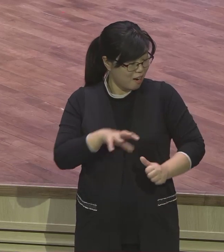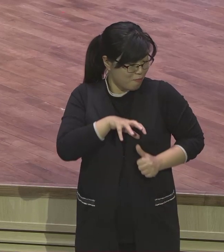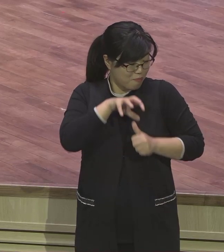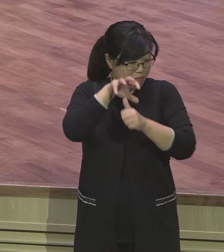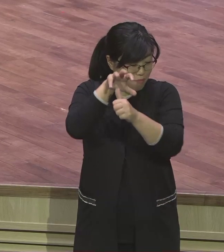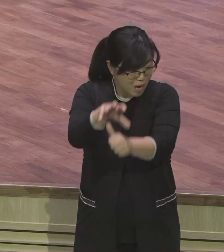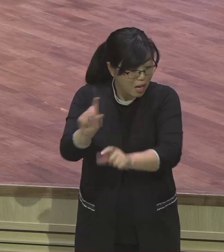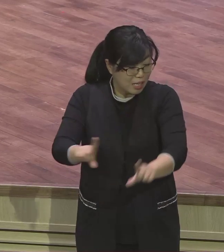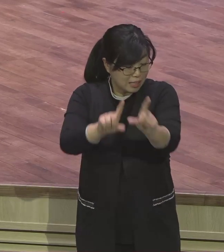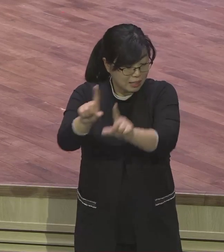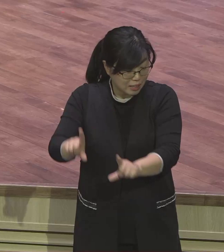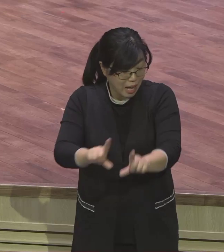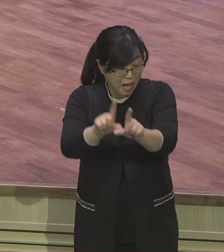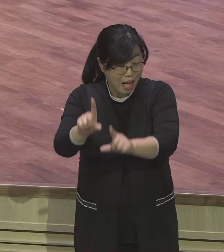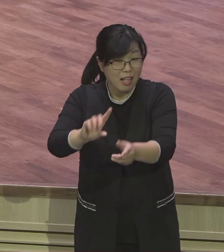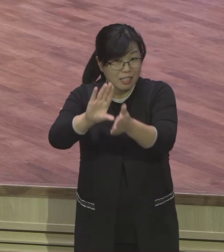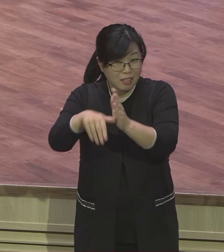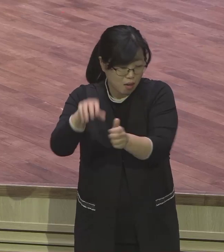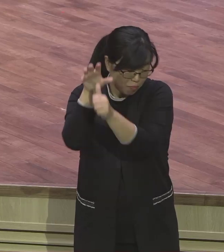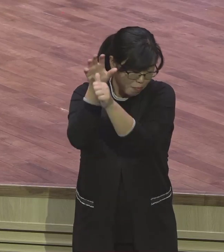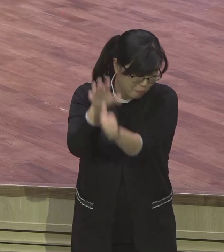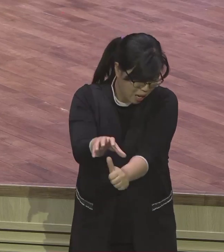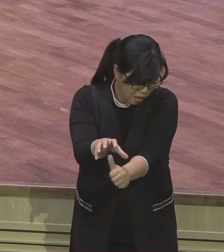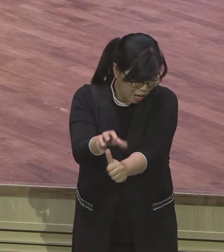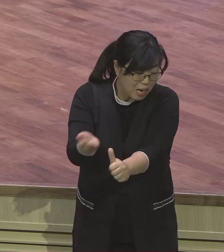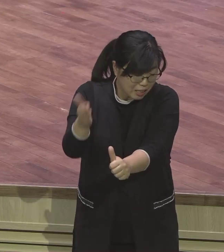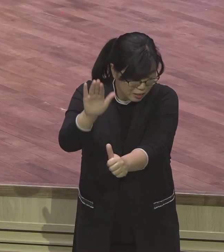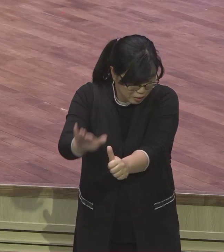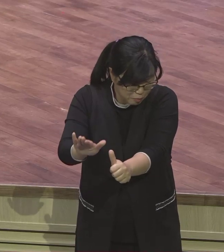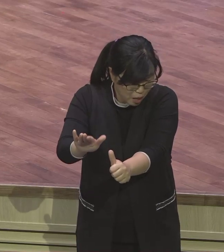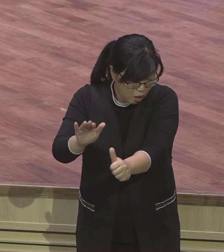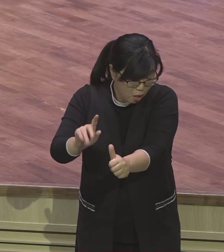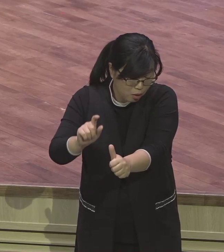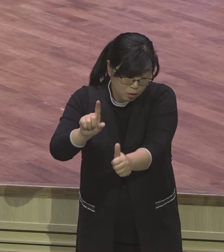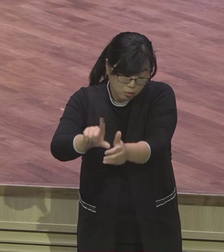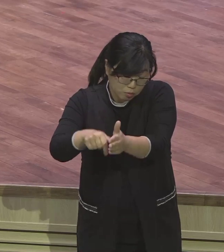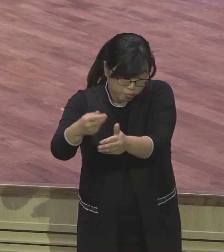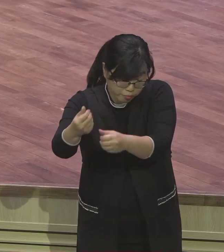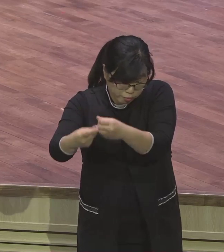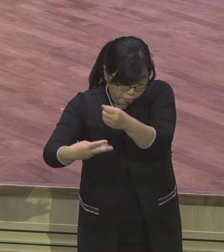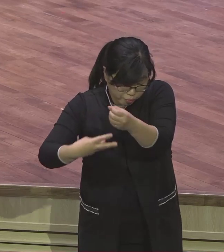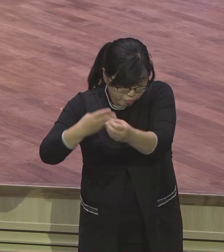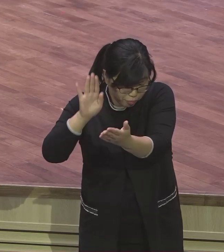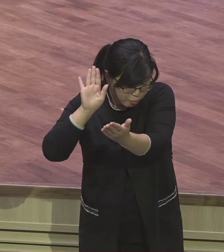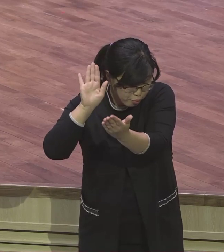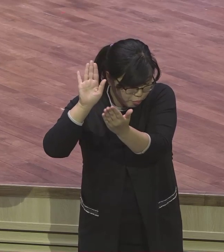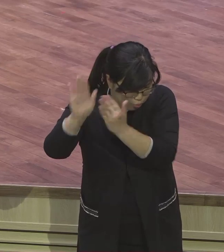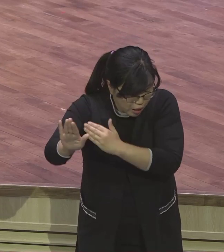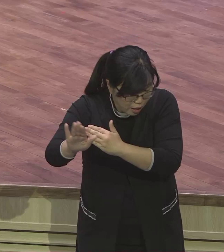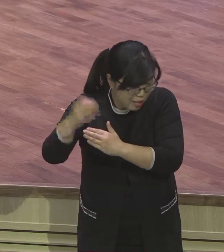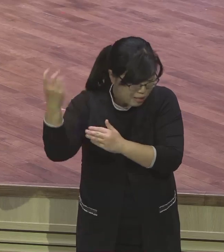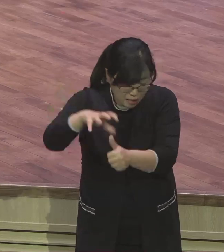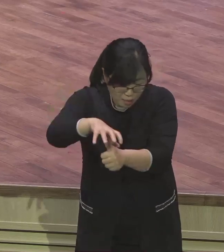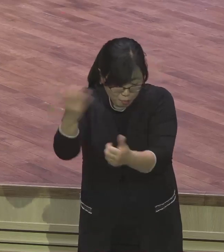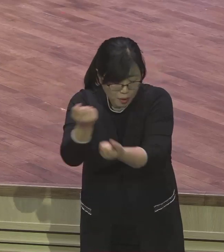징벌할 것이며 그 후에 내 자손이 큰 재물을 이끌고 나아오리라. 자 출애굽의 시간표가 되었는데